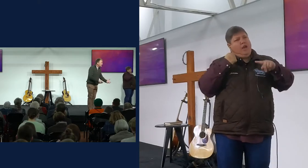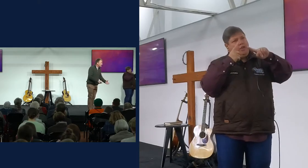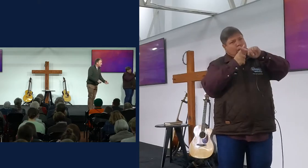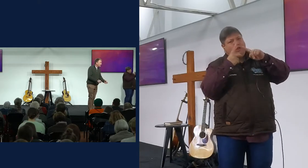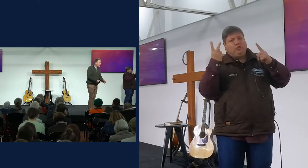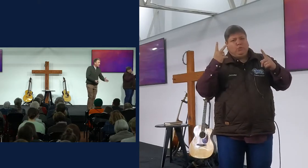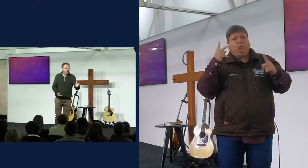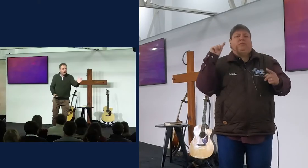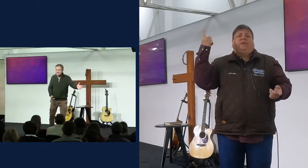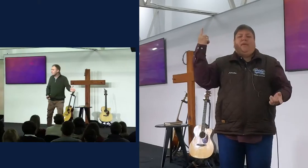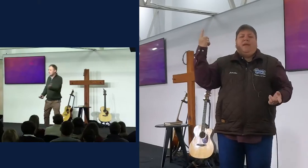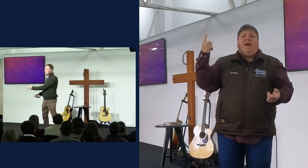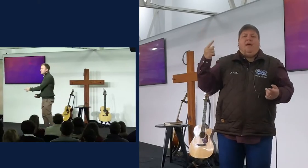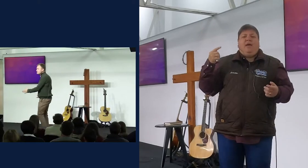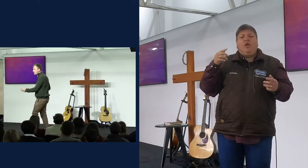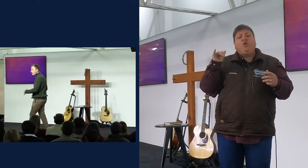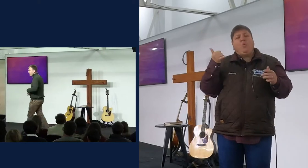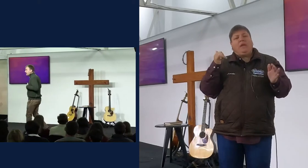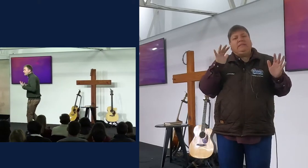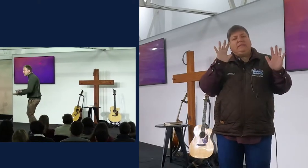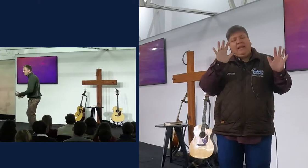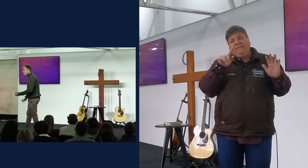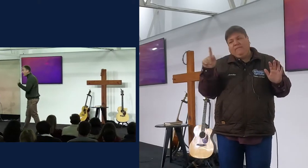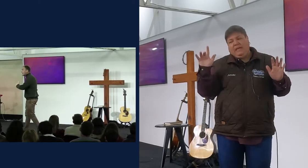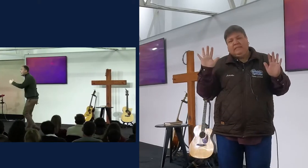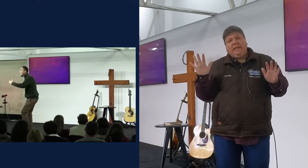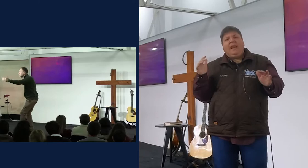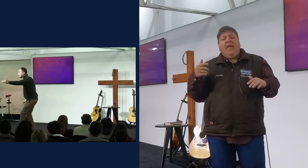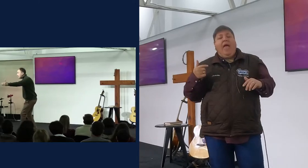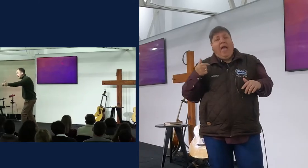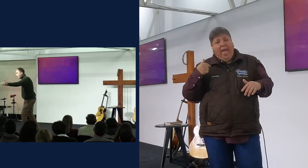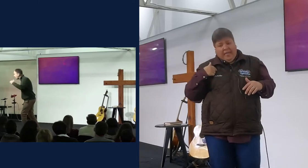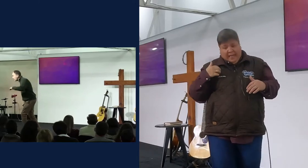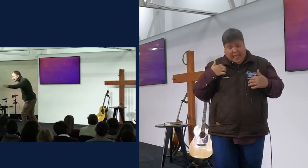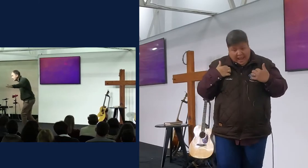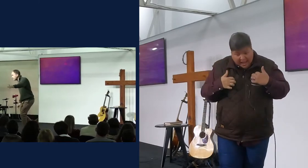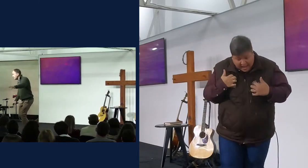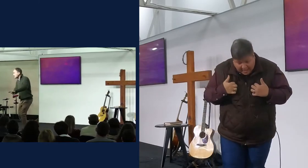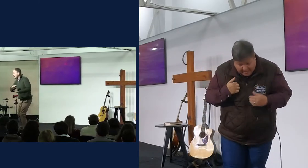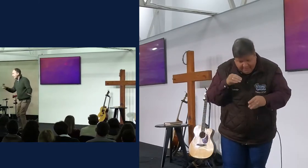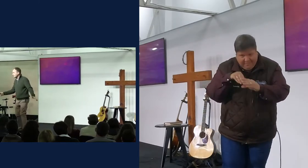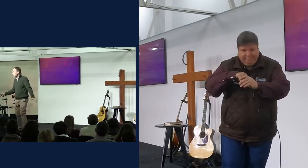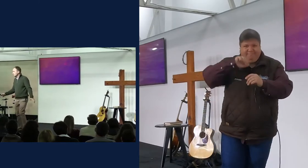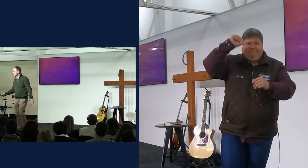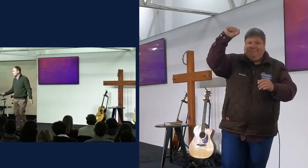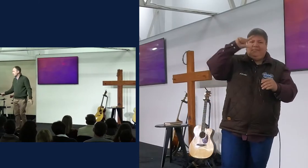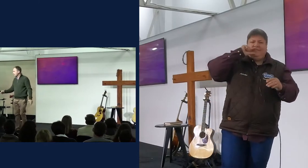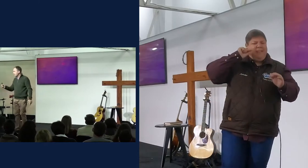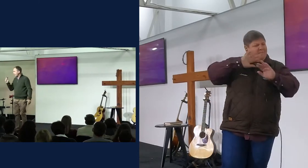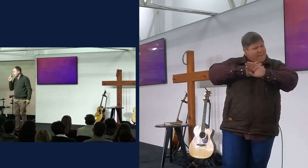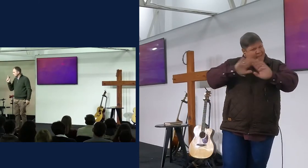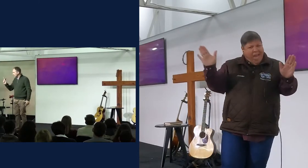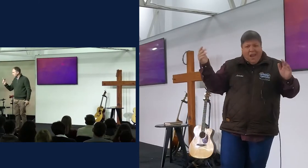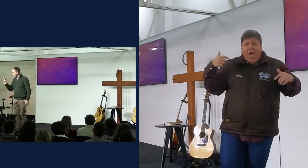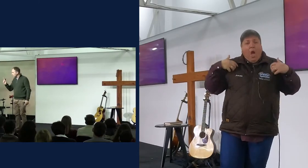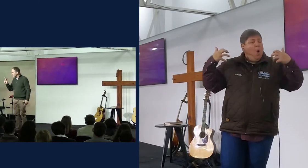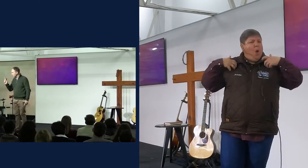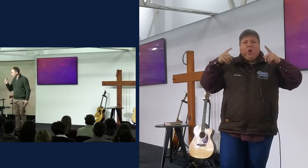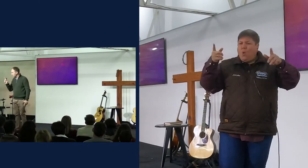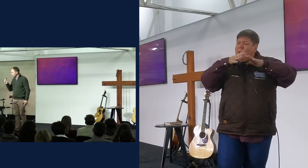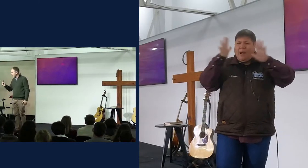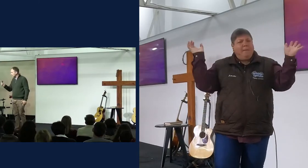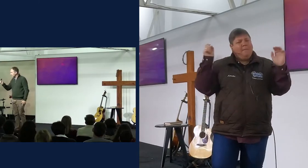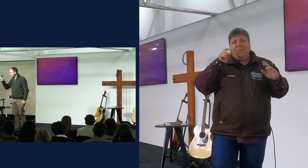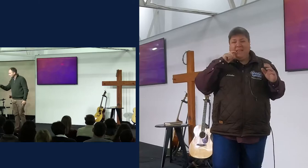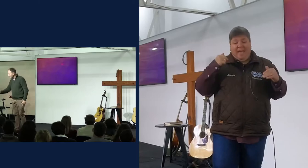behoort in die heren, Johannes 10 vers 10 is waar, ek gaan in lewe van, ek kan dit lewe, ek kan dit lewe, dis die uitgemaakte saak, ek staan elke ochend